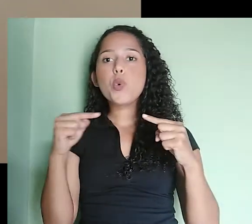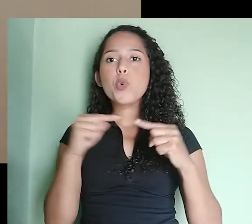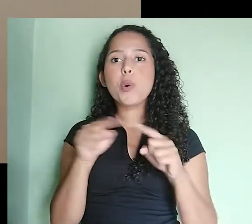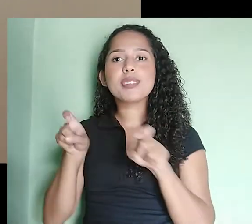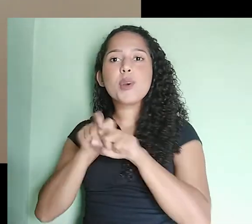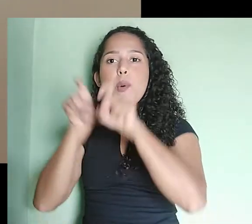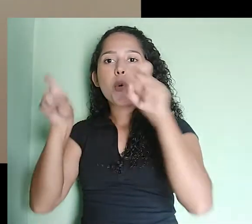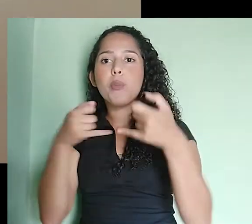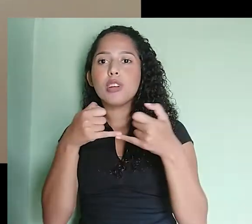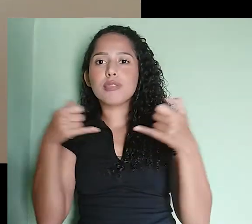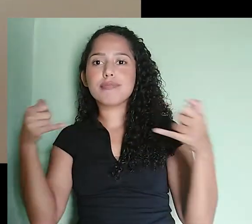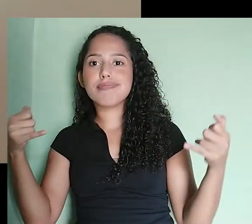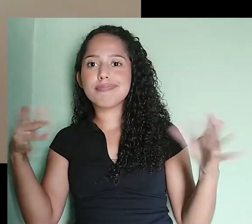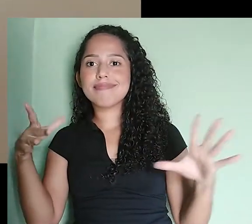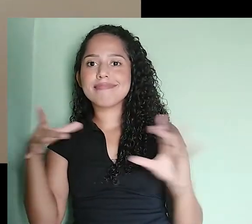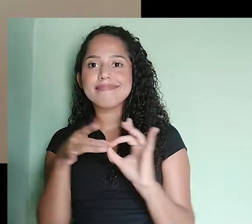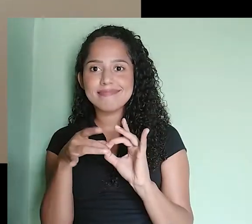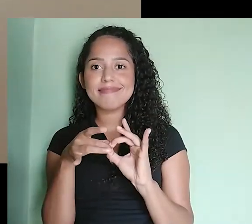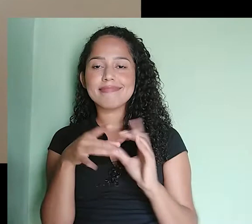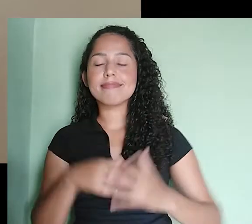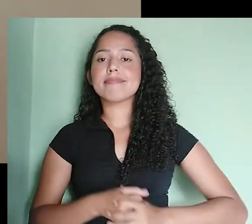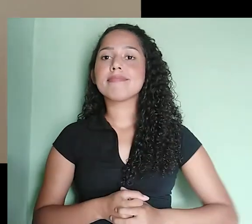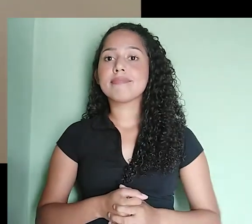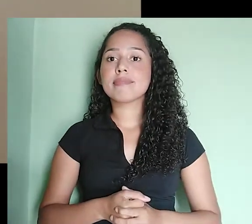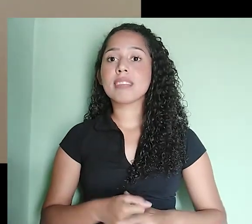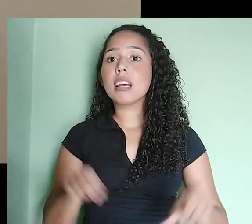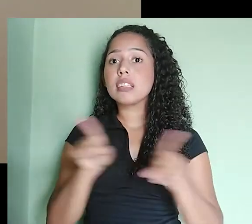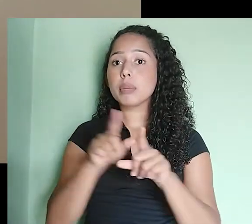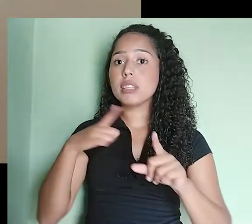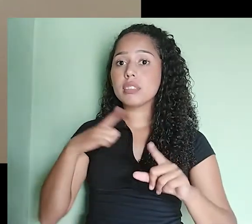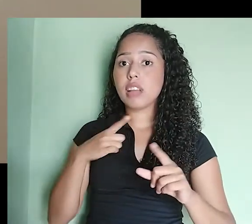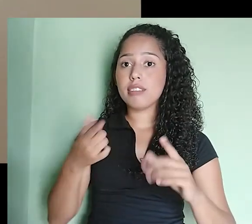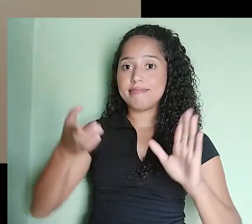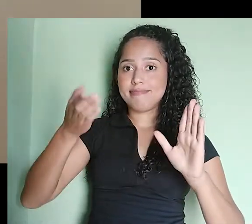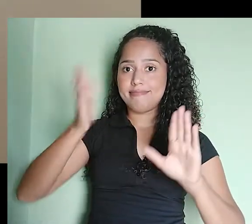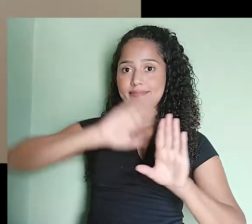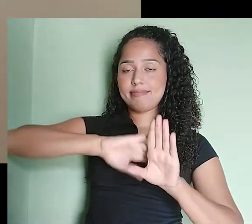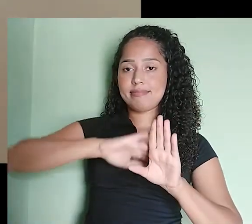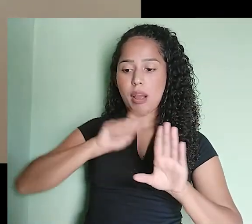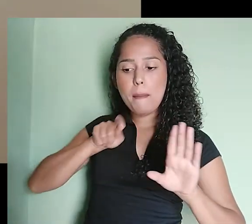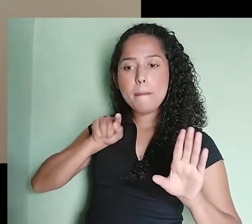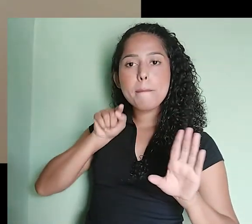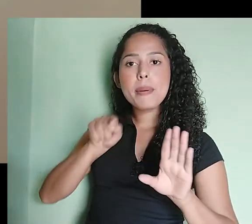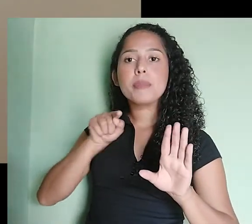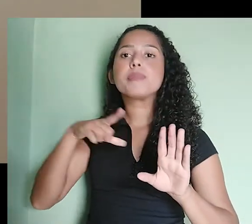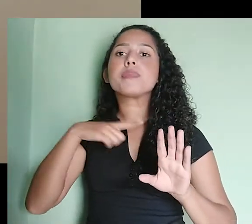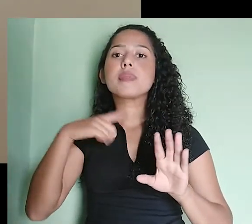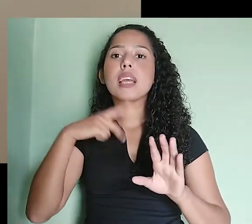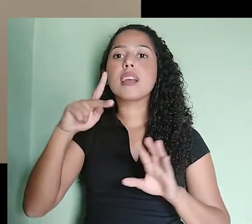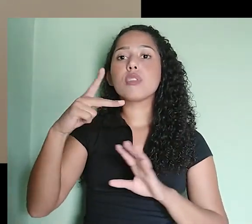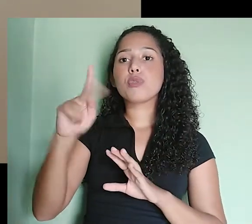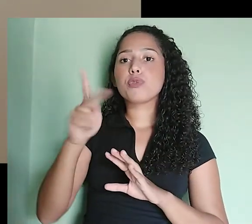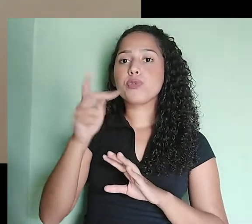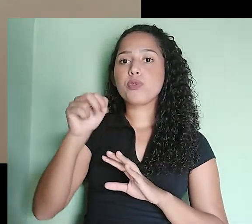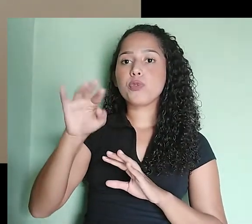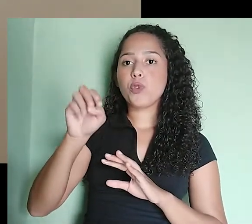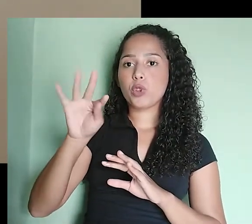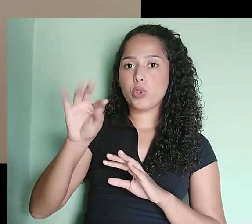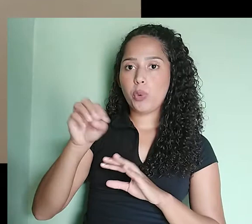placa ao computador. Eu tenho aqui o botão Phantom Power, que serve para poder alimentar aqueles microfones que precisam de uma